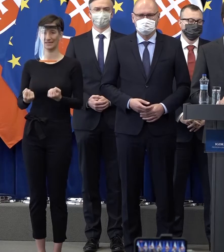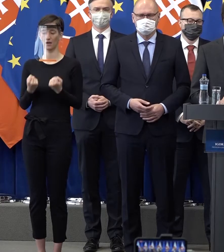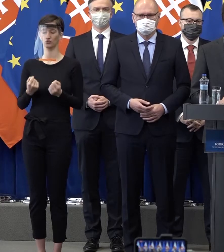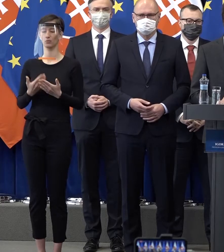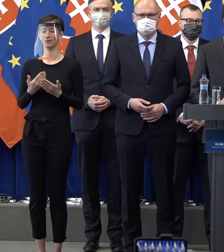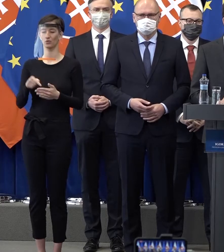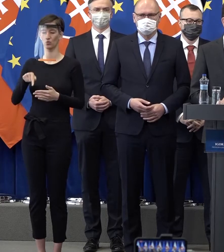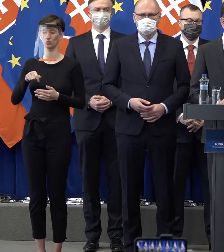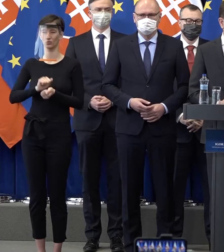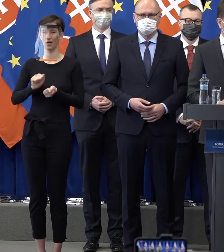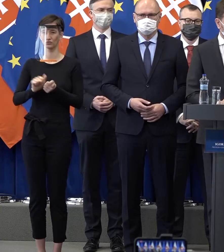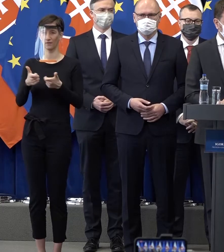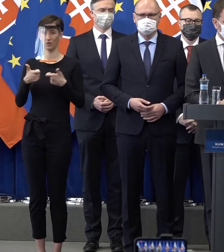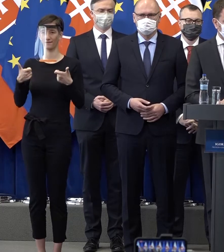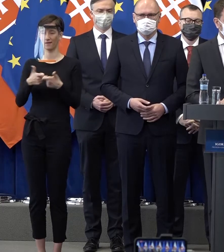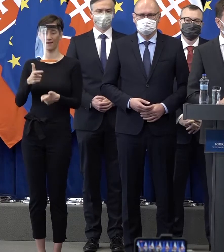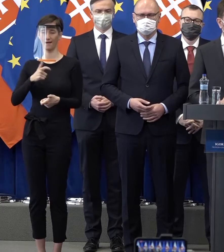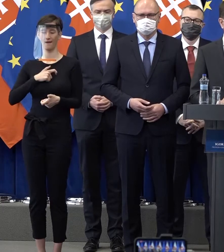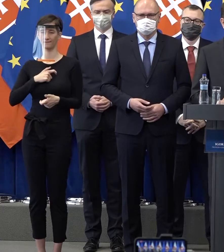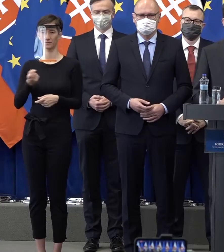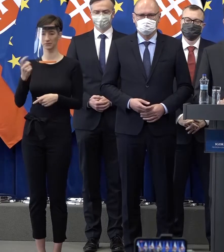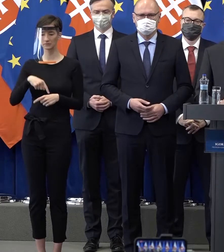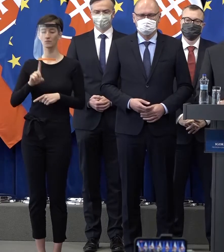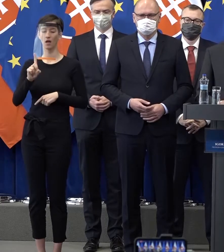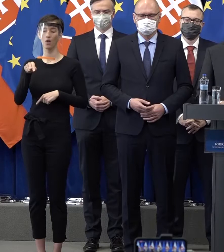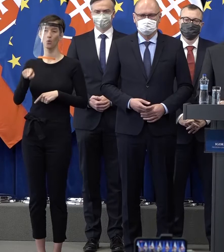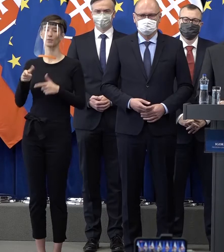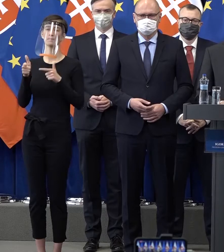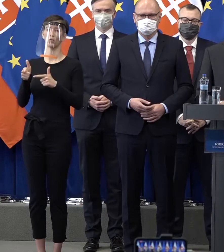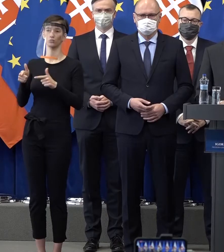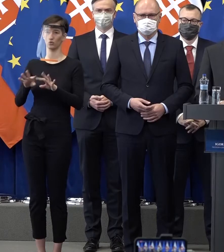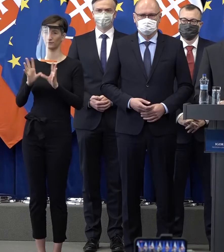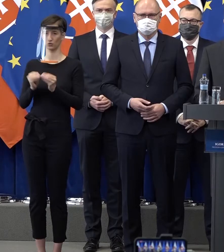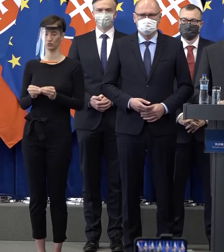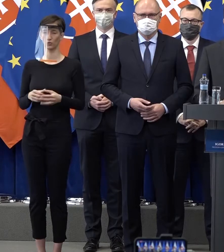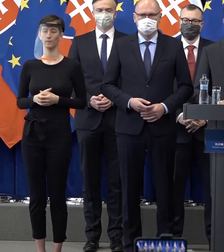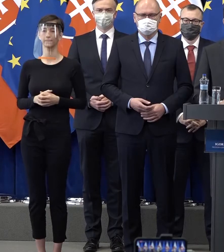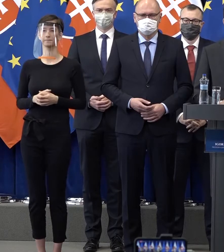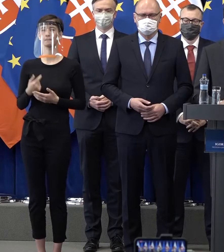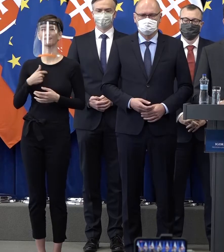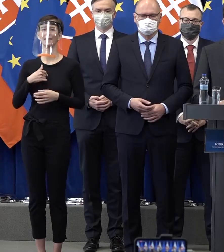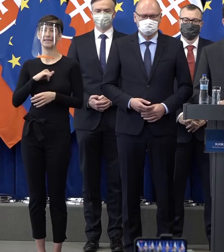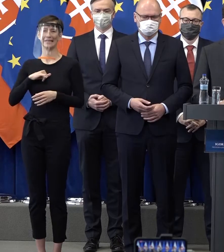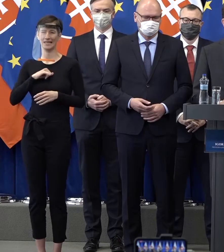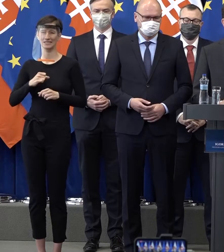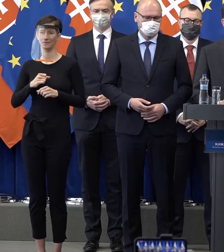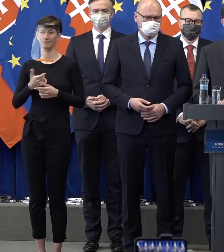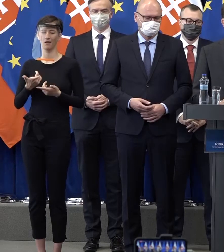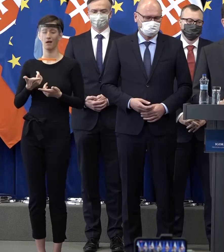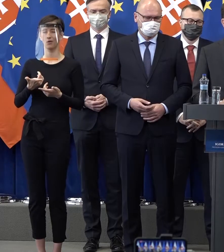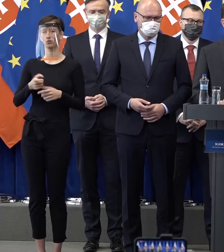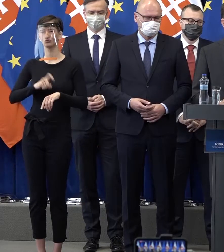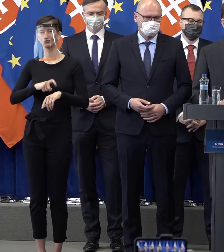urobili, sme všetci jednozmiačne podporili. A teda, aby som nezdržoval vašu čas, aj